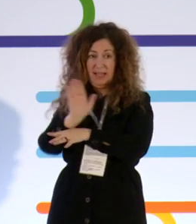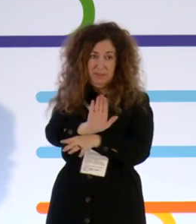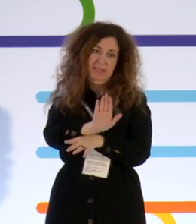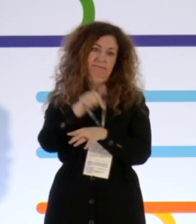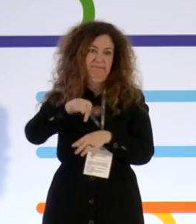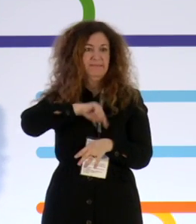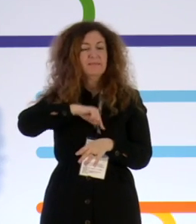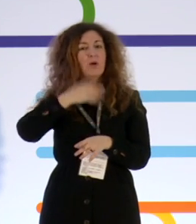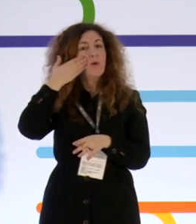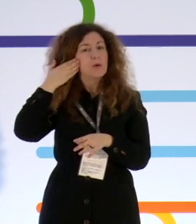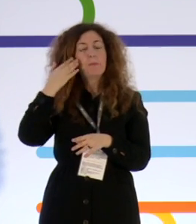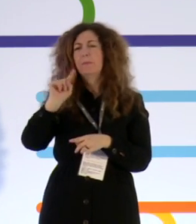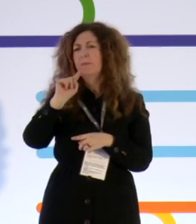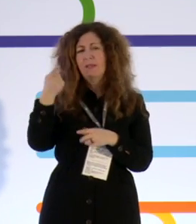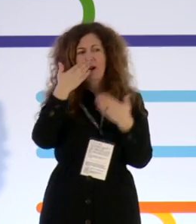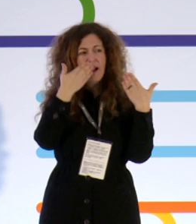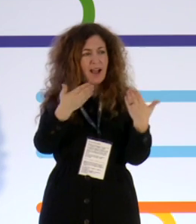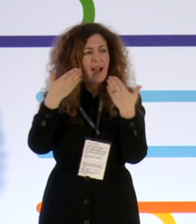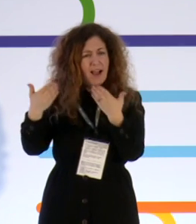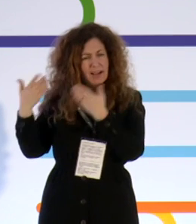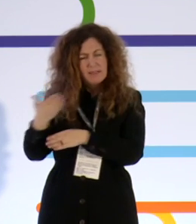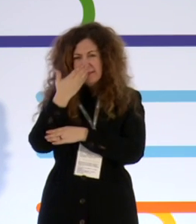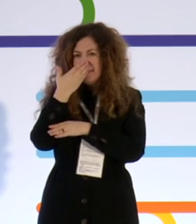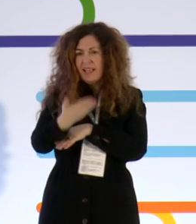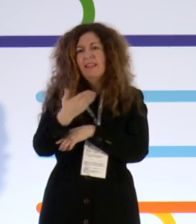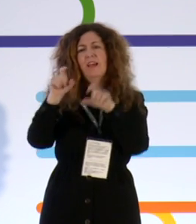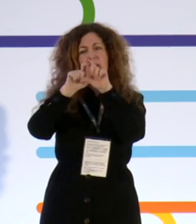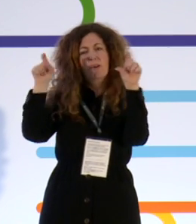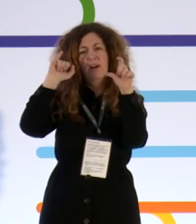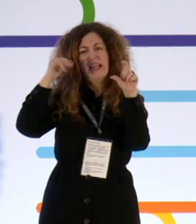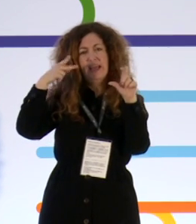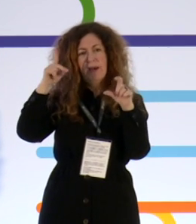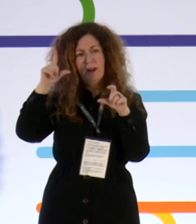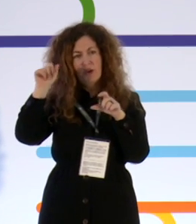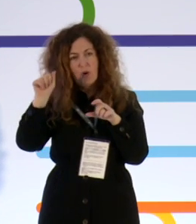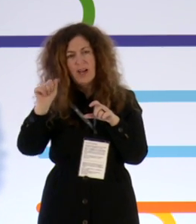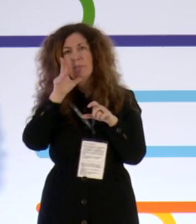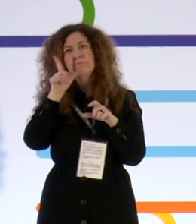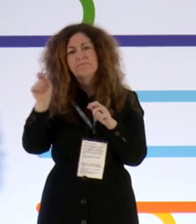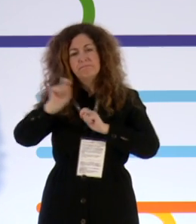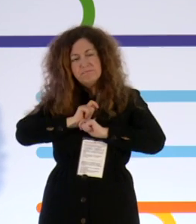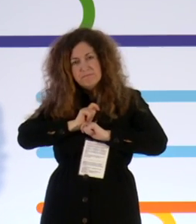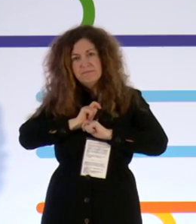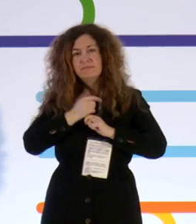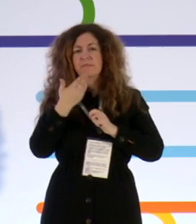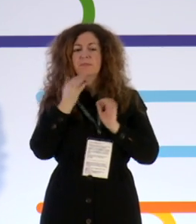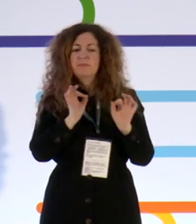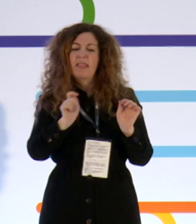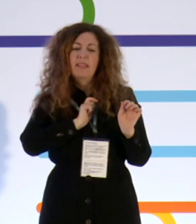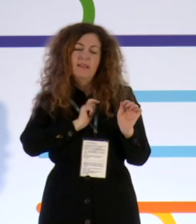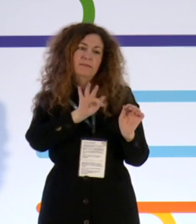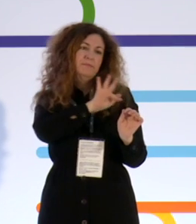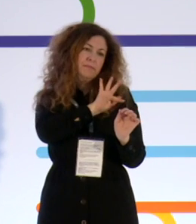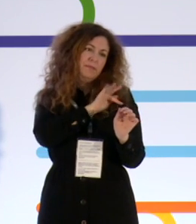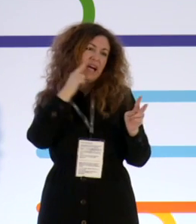hacer es agradecer muy sinceramente a Iberdrola la deferencia que han tenido para con nosotros a la hora de otorgarnos